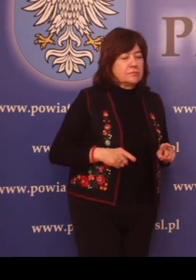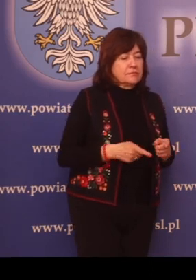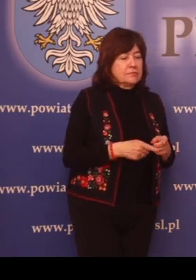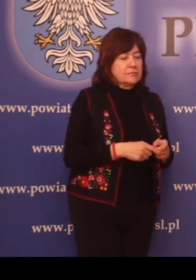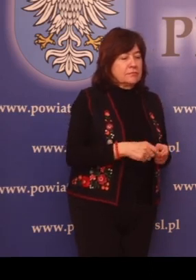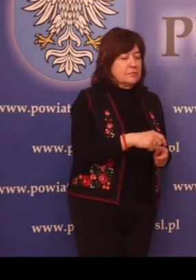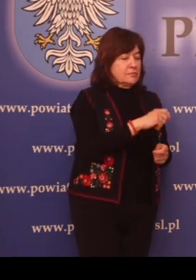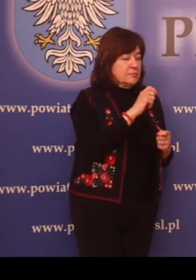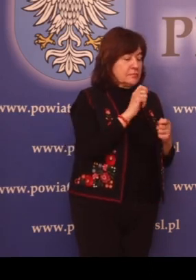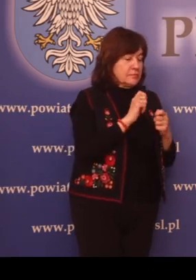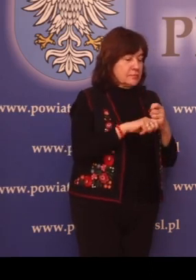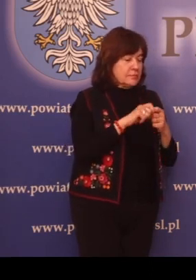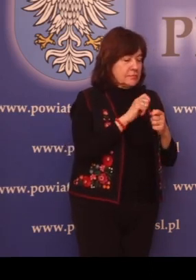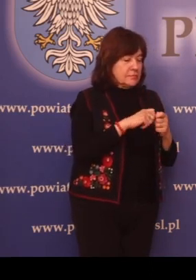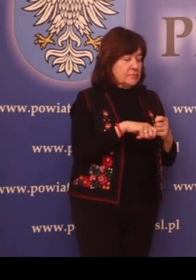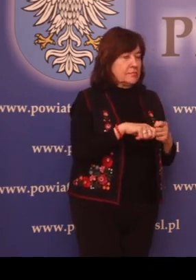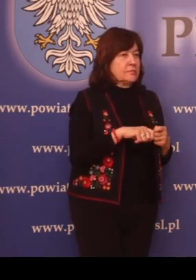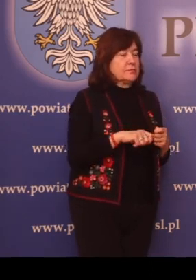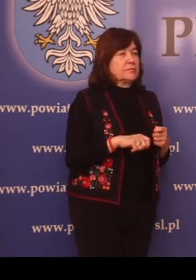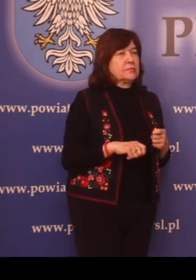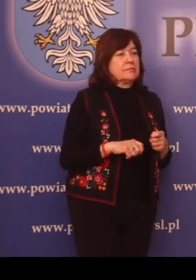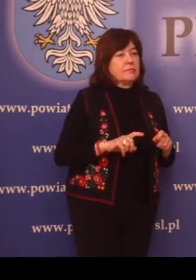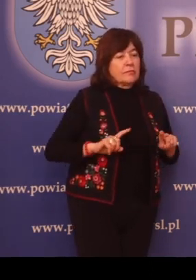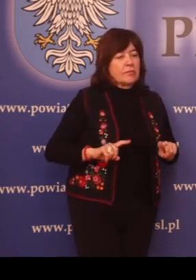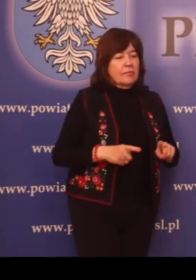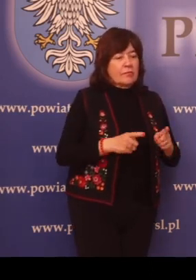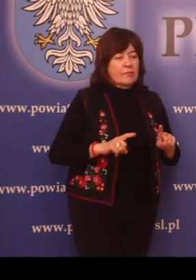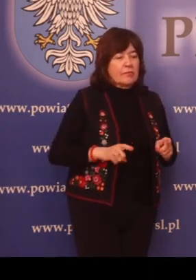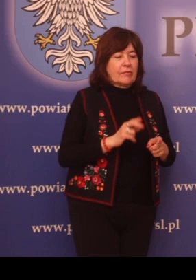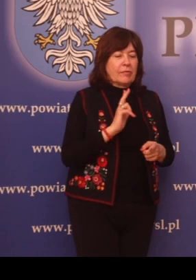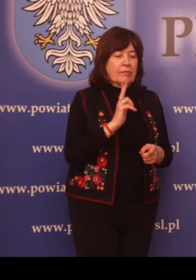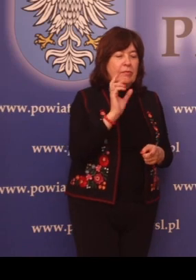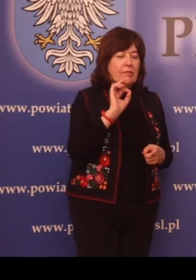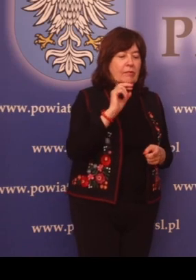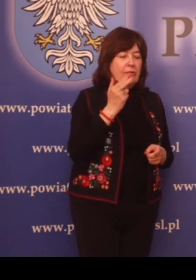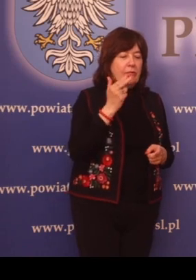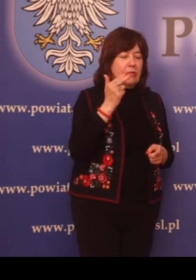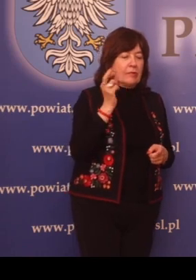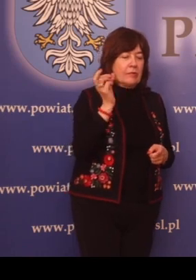handlowej oraz organizacjami konsumenckimi.